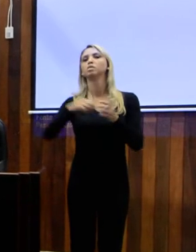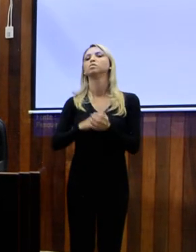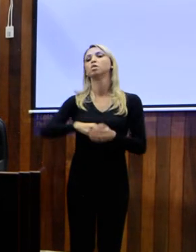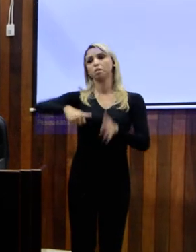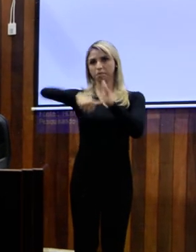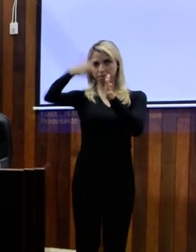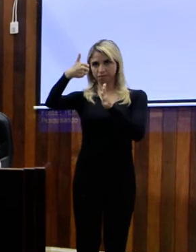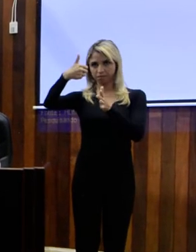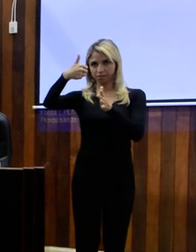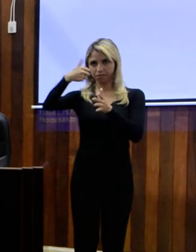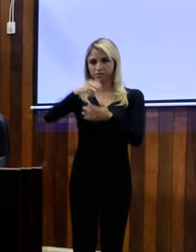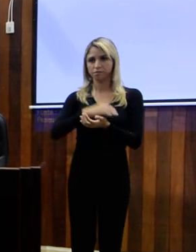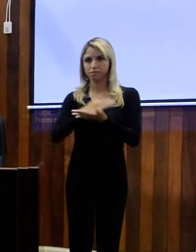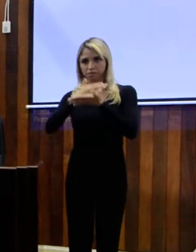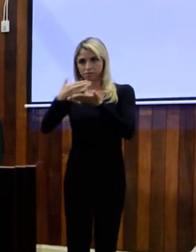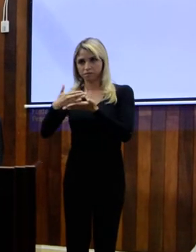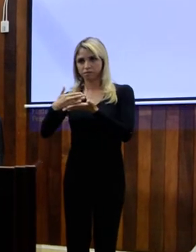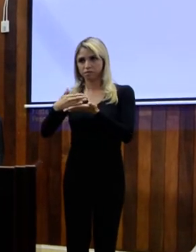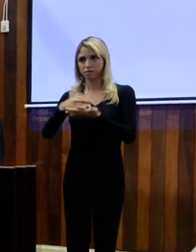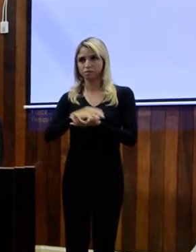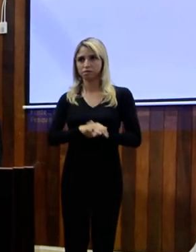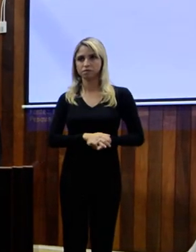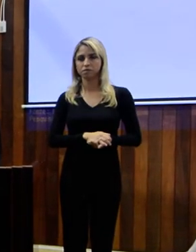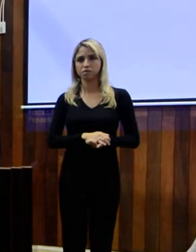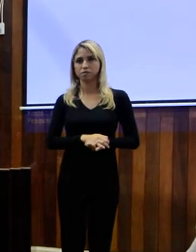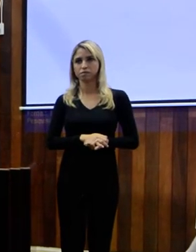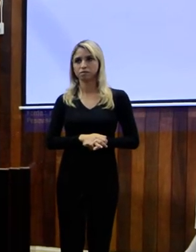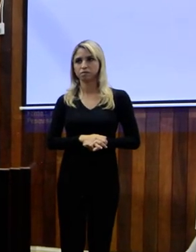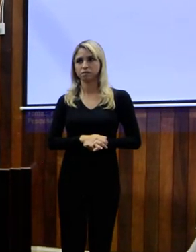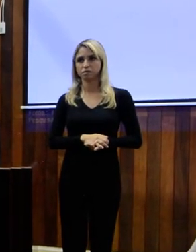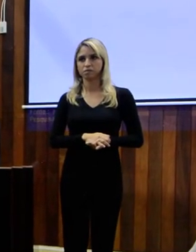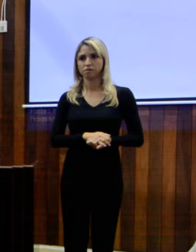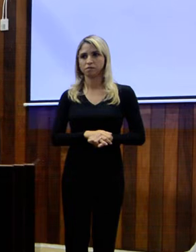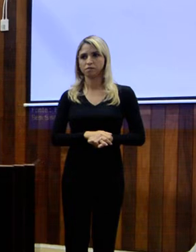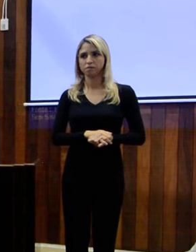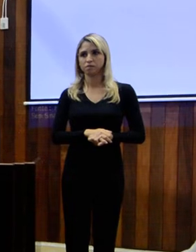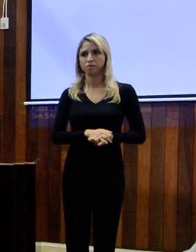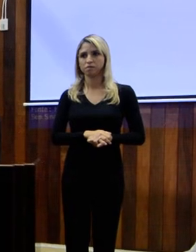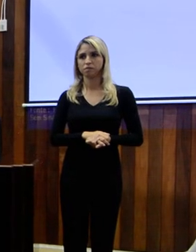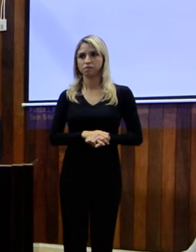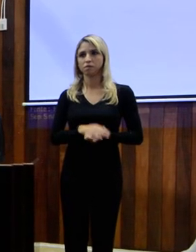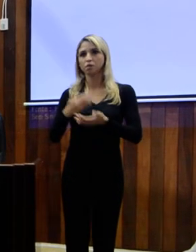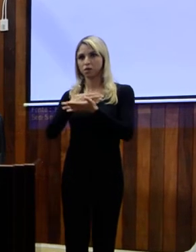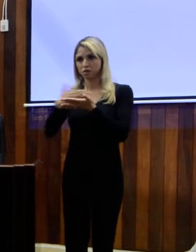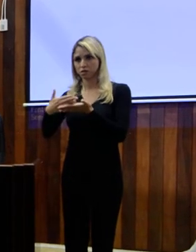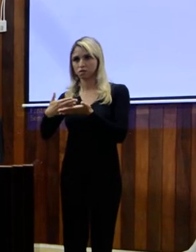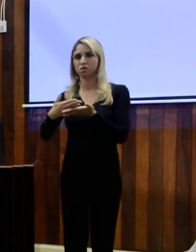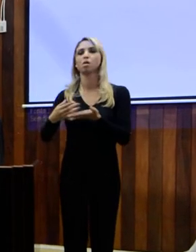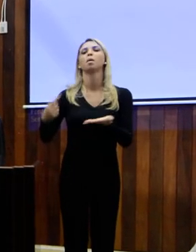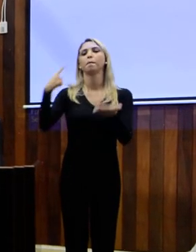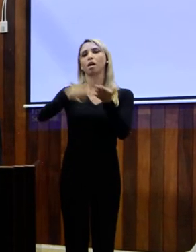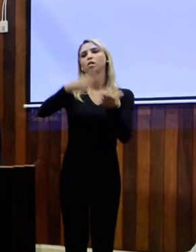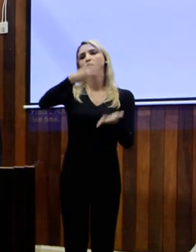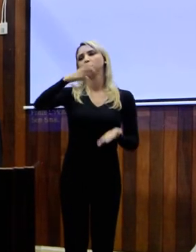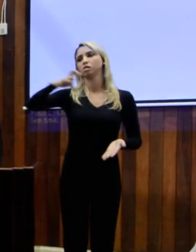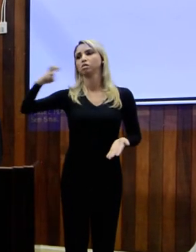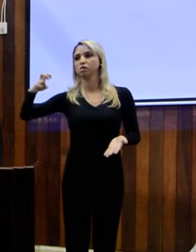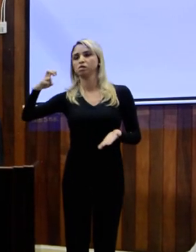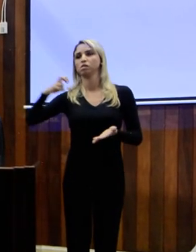do Marco 355, vereador Luiz,